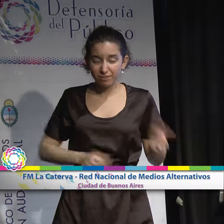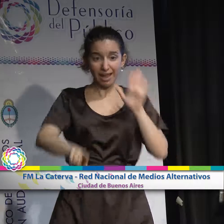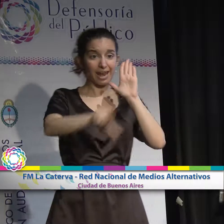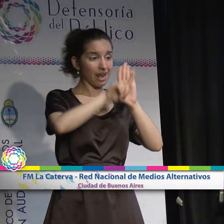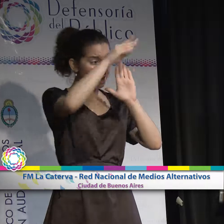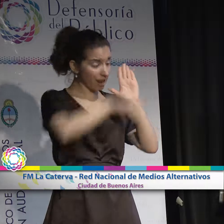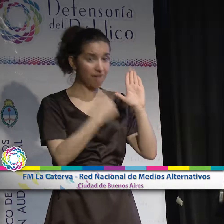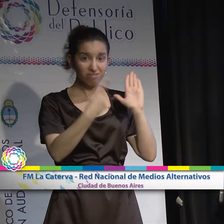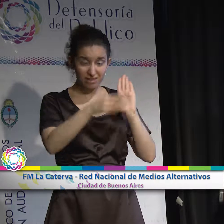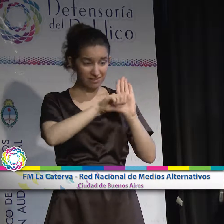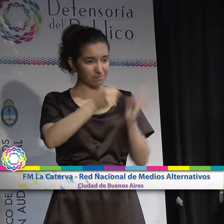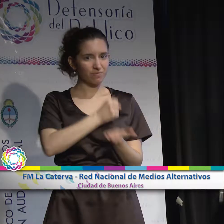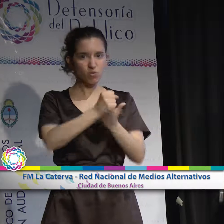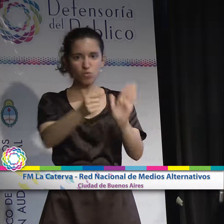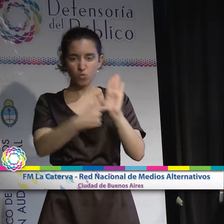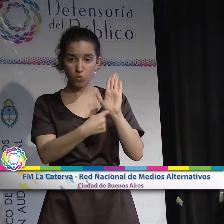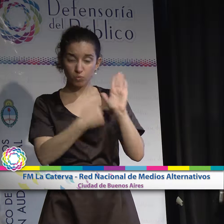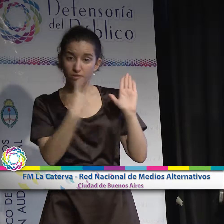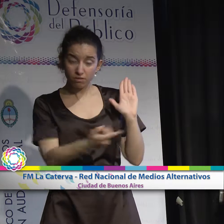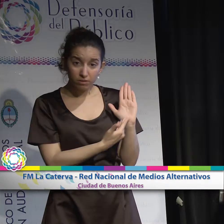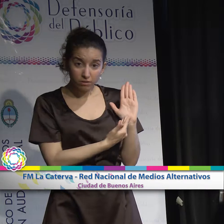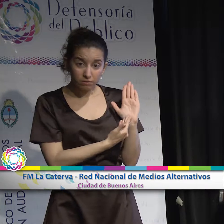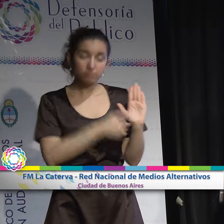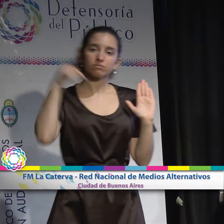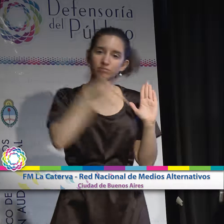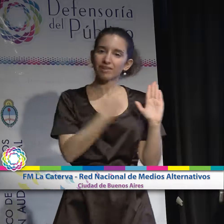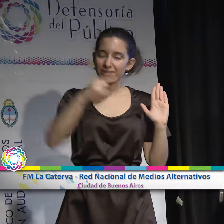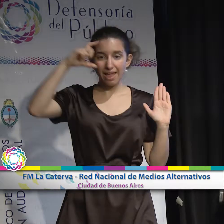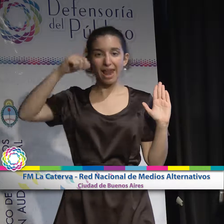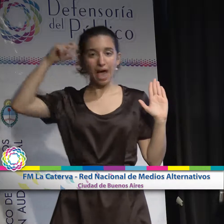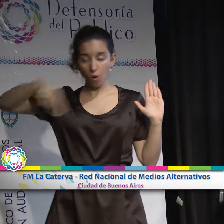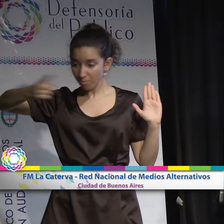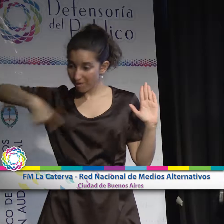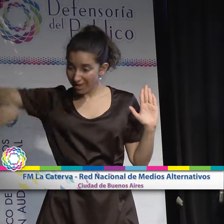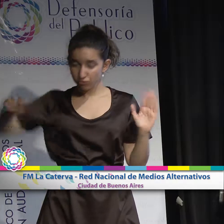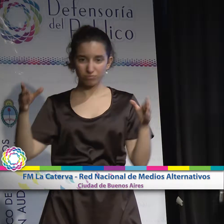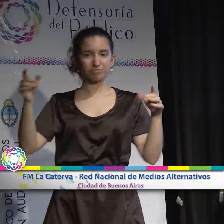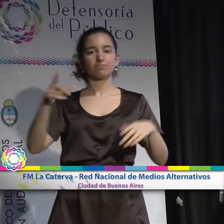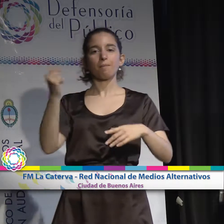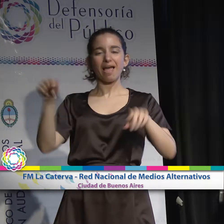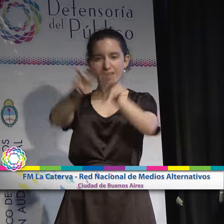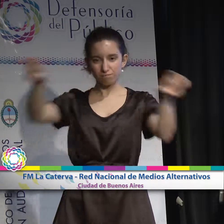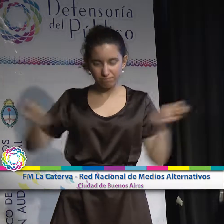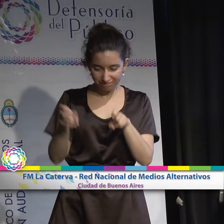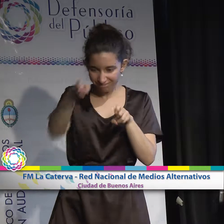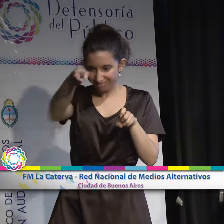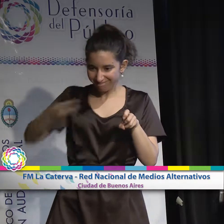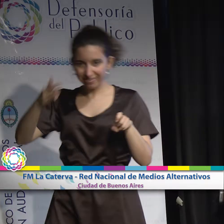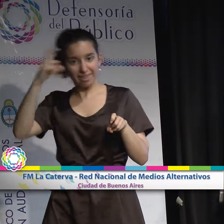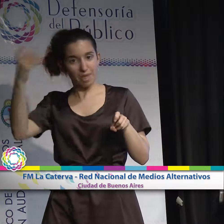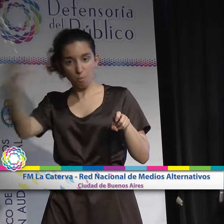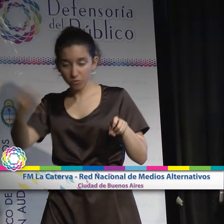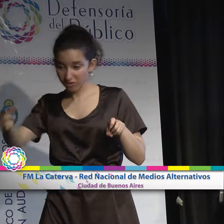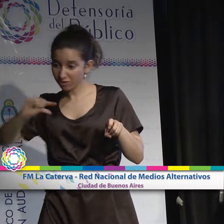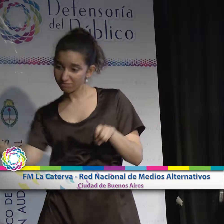Ley de Servicios de Comunicación Audiovisual. En ella se explicita que el ente regulador debe destinar el 10% de lo que recauda al sector